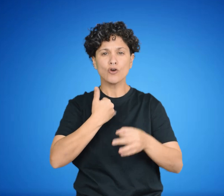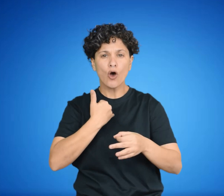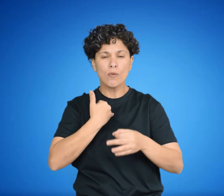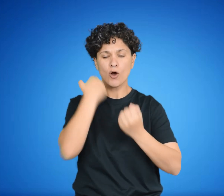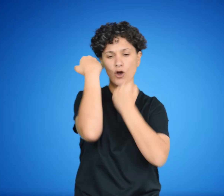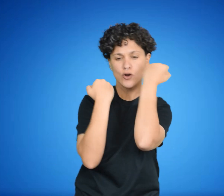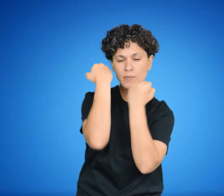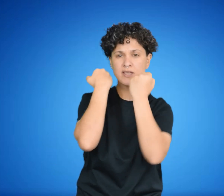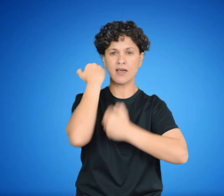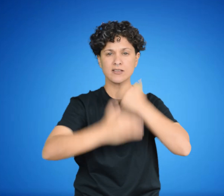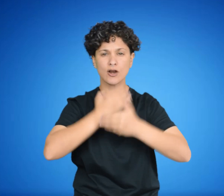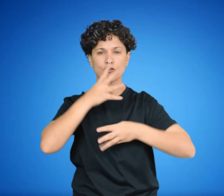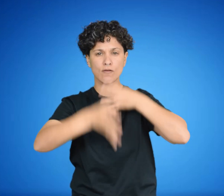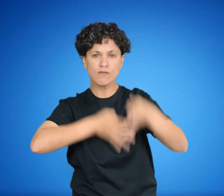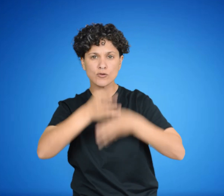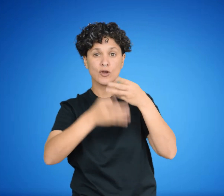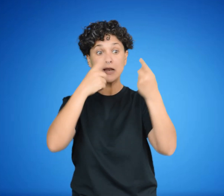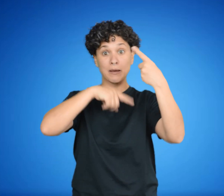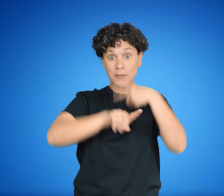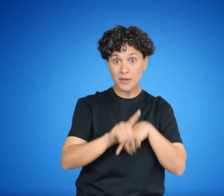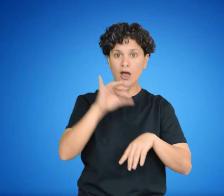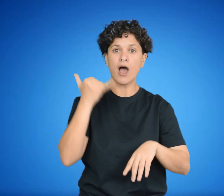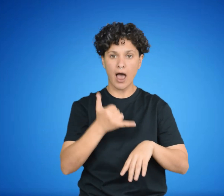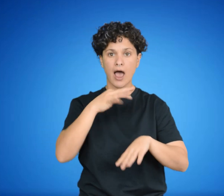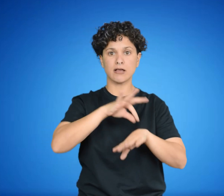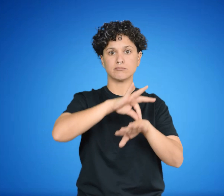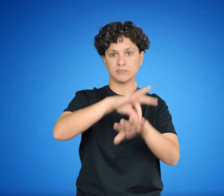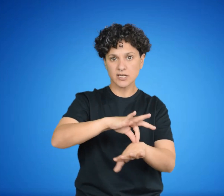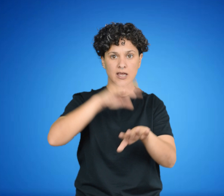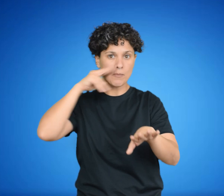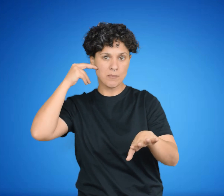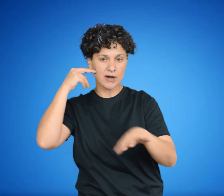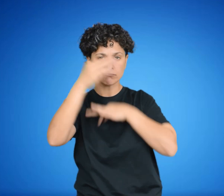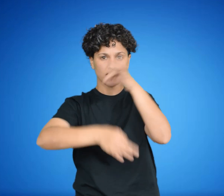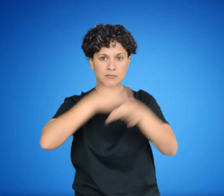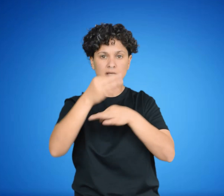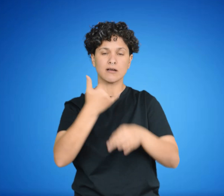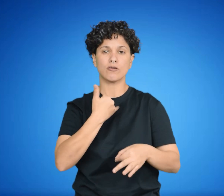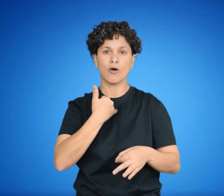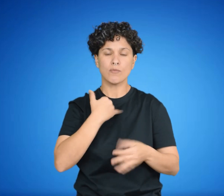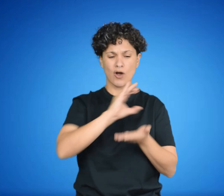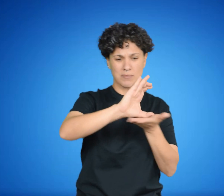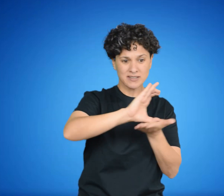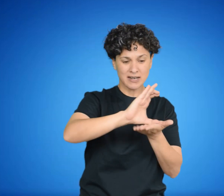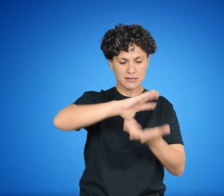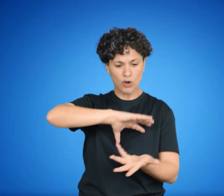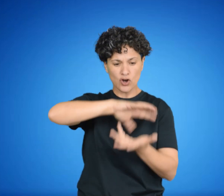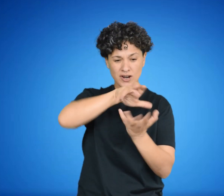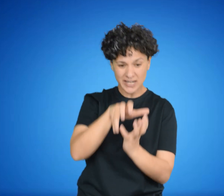de ruta que partiendo del capitalismo tardío llevaría a la dictadura del proletariado y finalmente a una sociedad sin